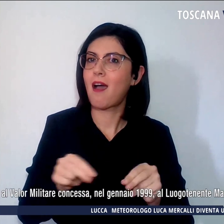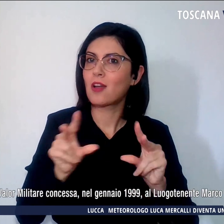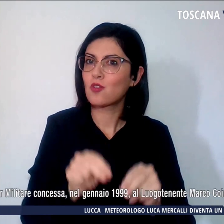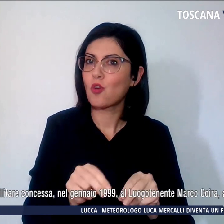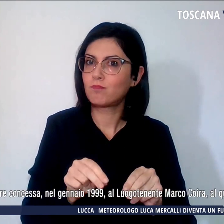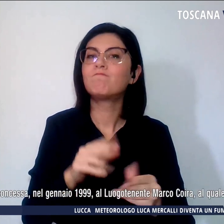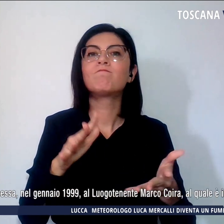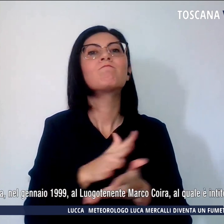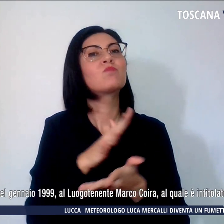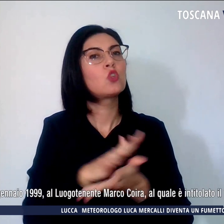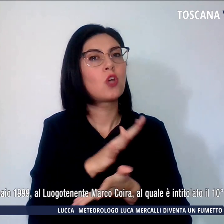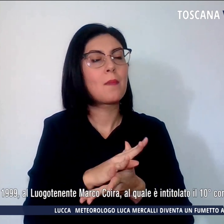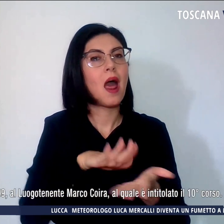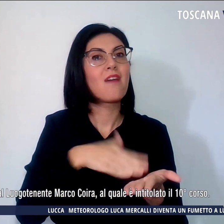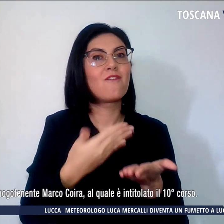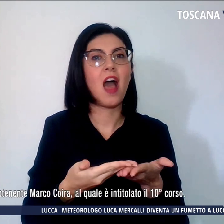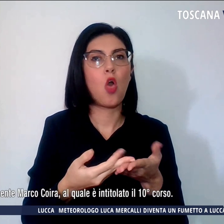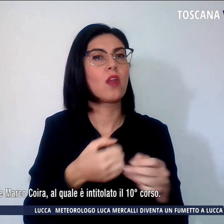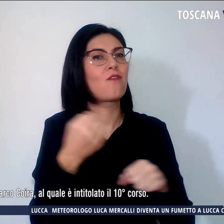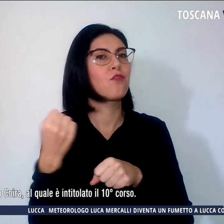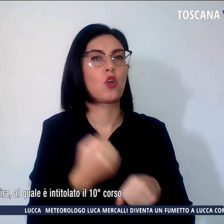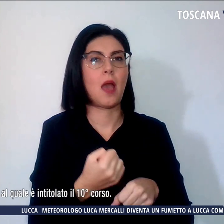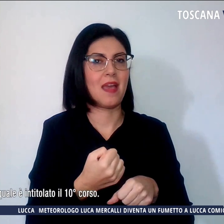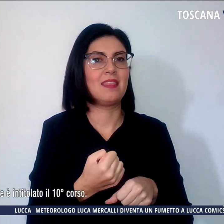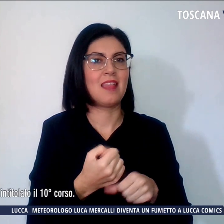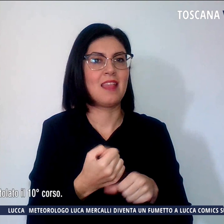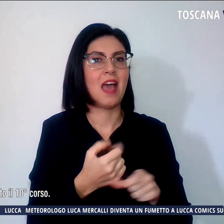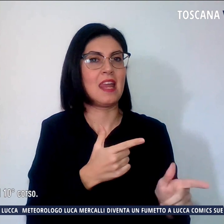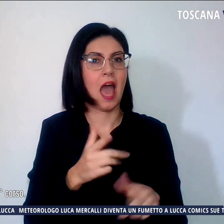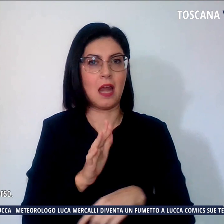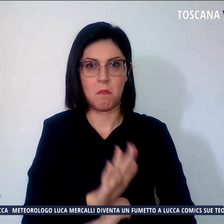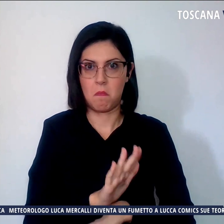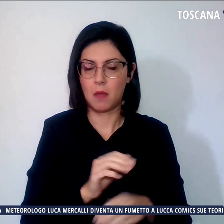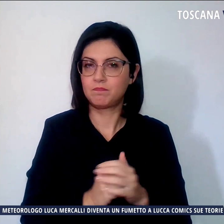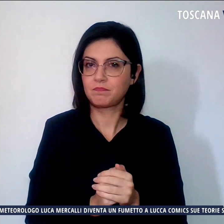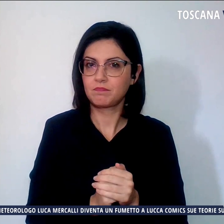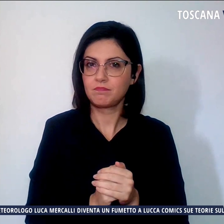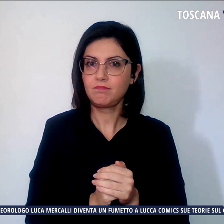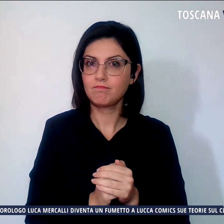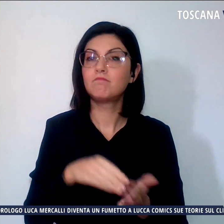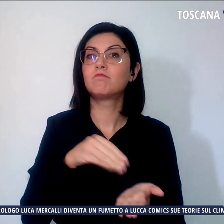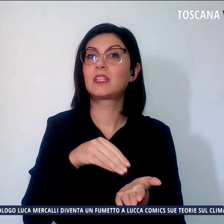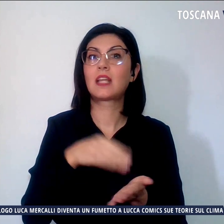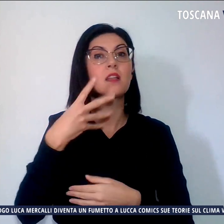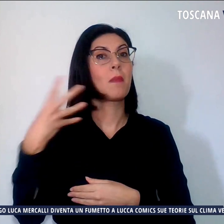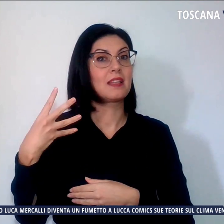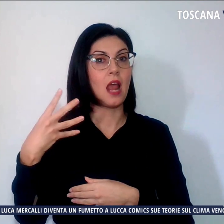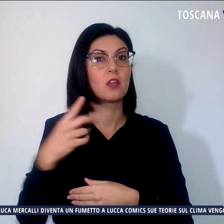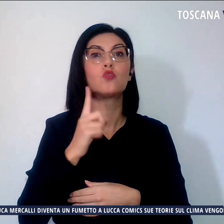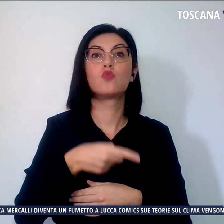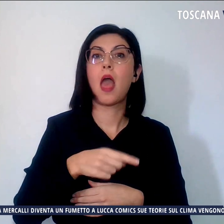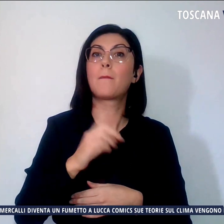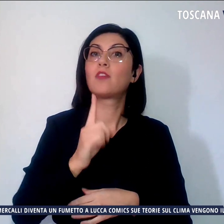fondamentali dell'arma. Alla presenza del maresciallo Giuseppe Giangrande,